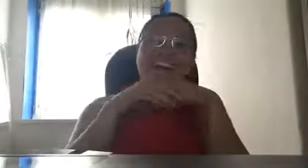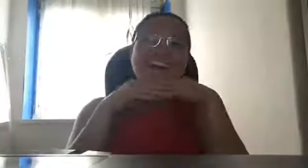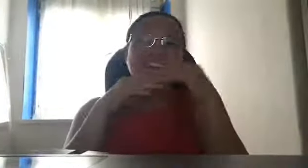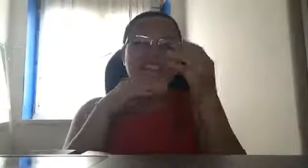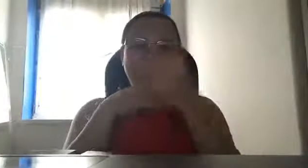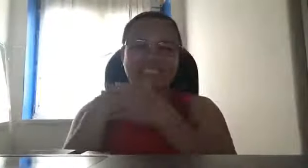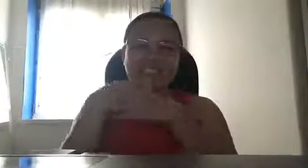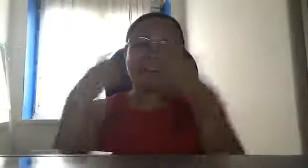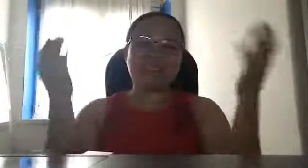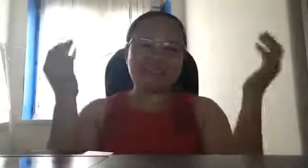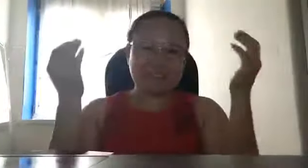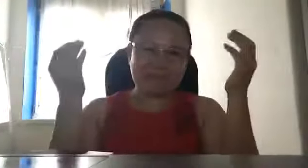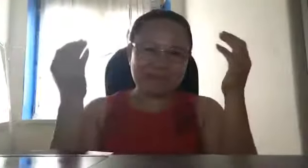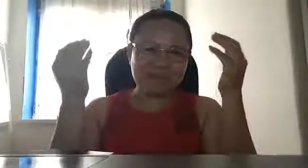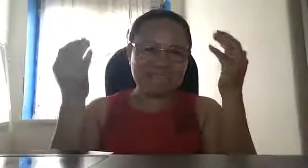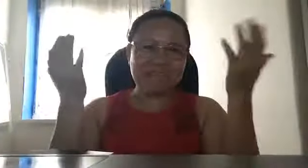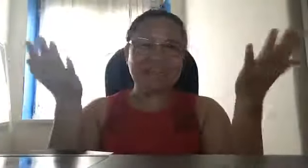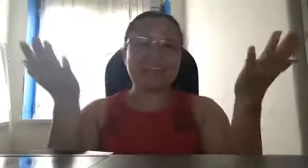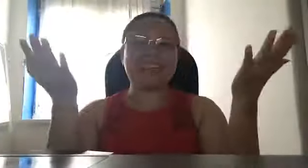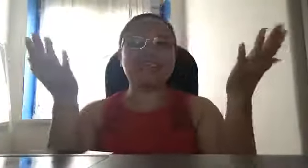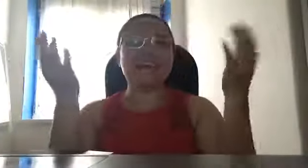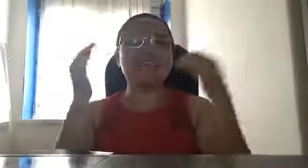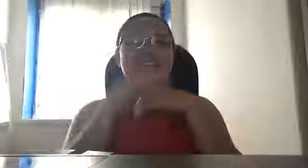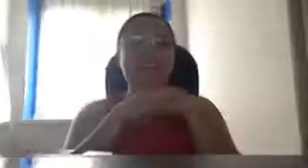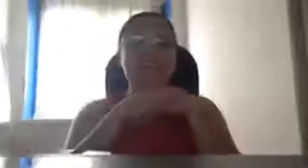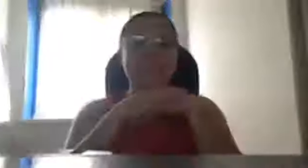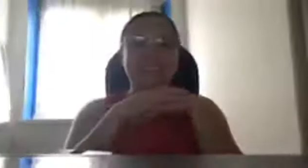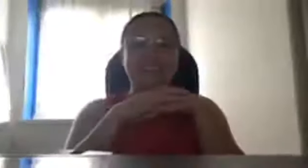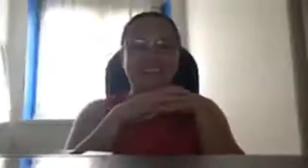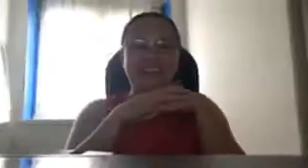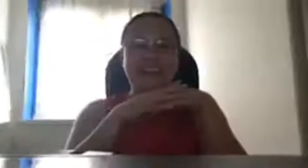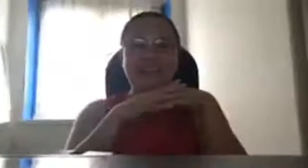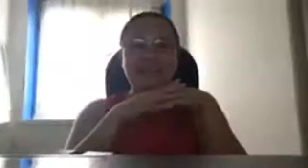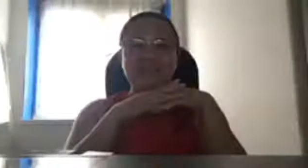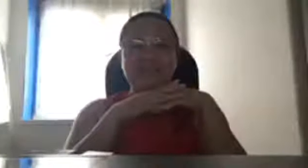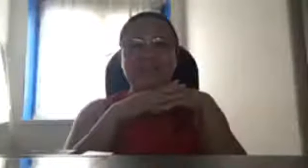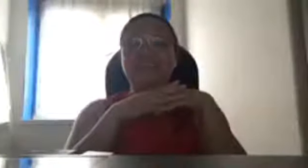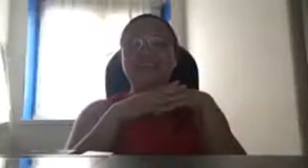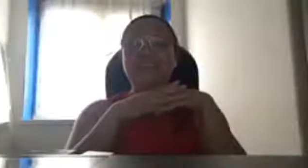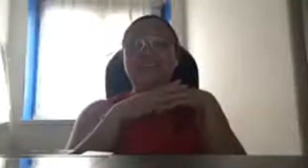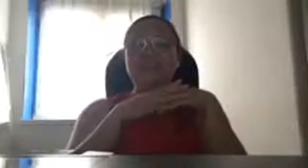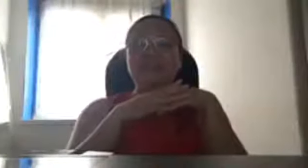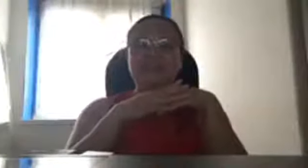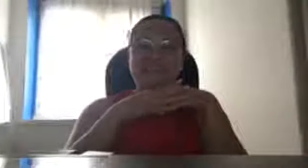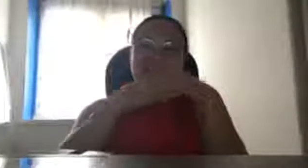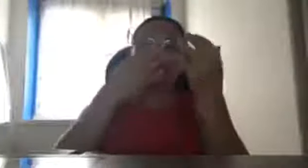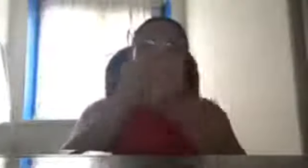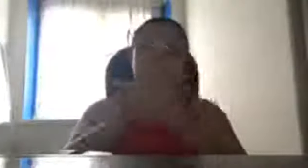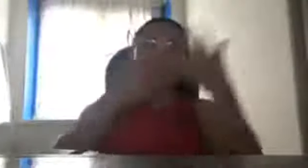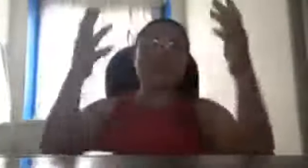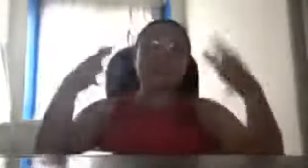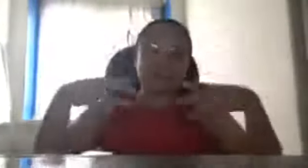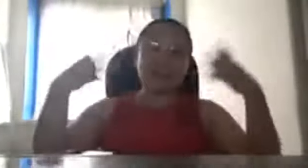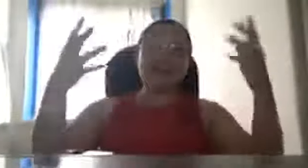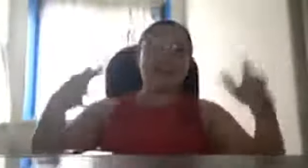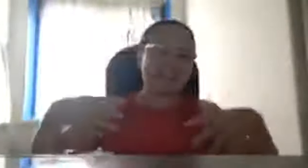pag nagtrabaho kami sa imang bansa malaking sahod namin diba tapos tuloy lang ang aral